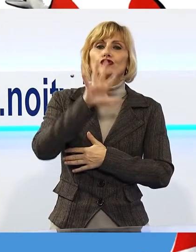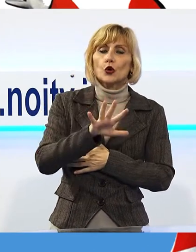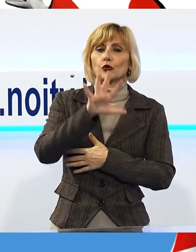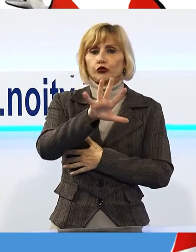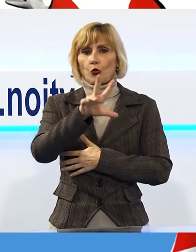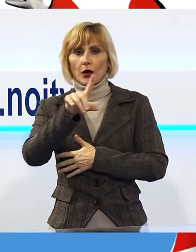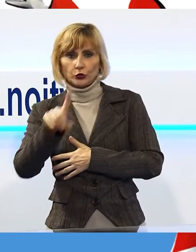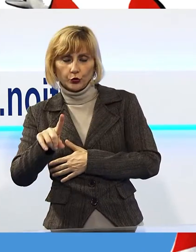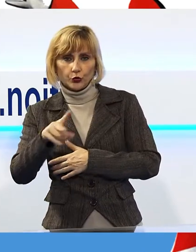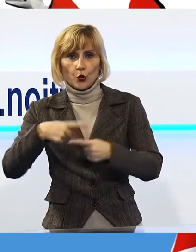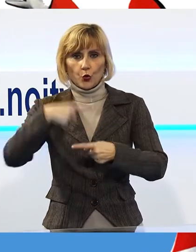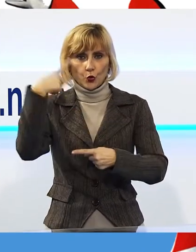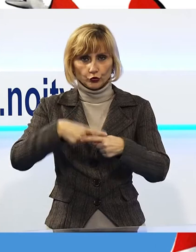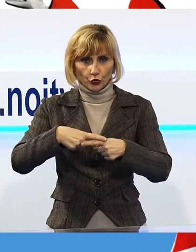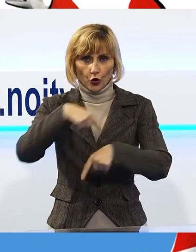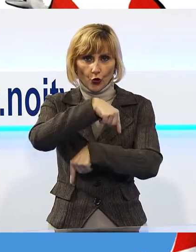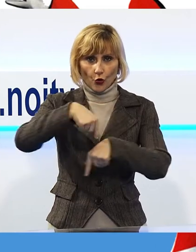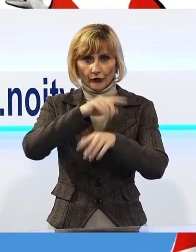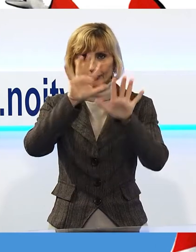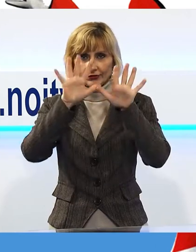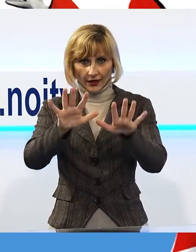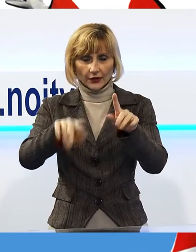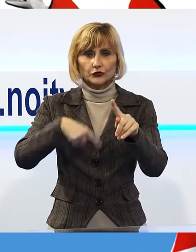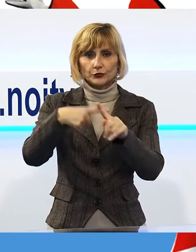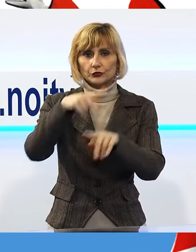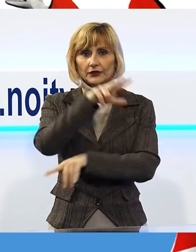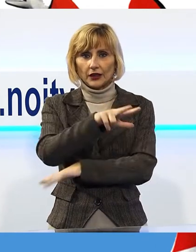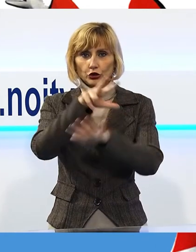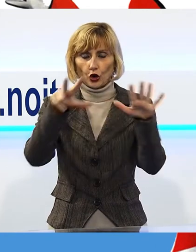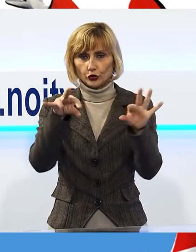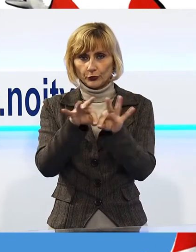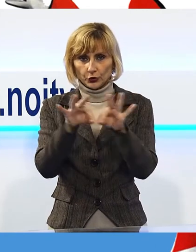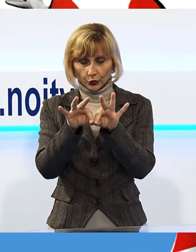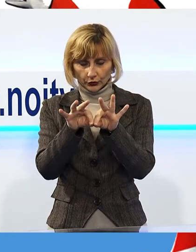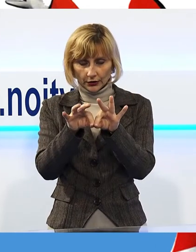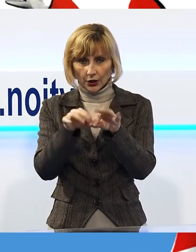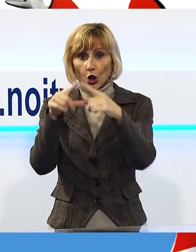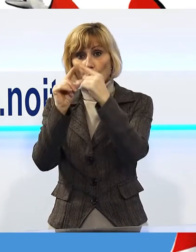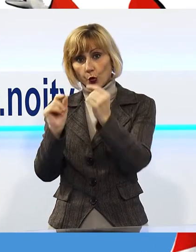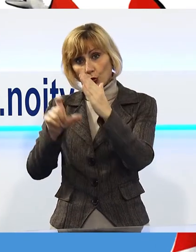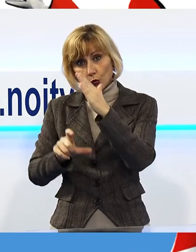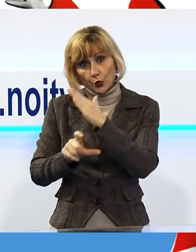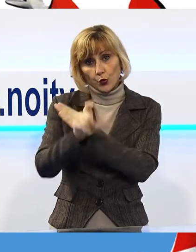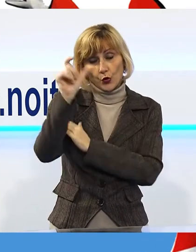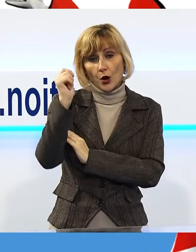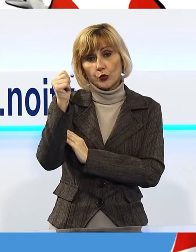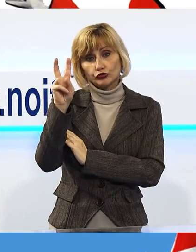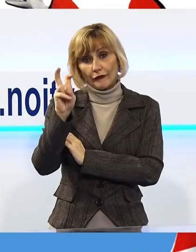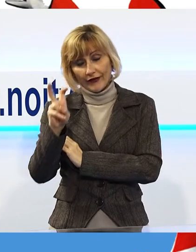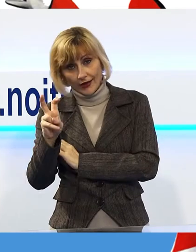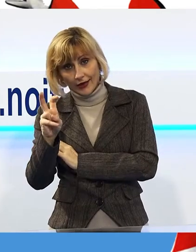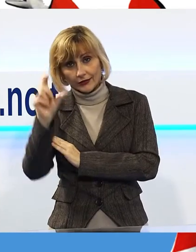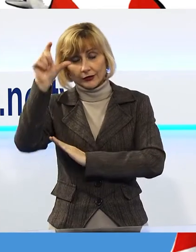durata del giorno 10 ore e 38 minuti. La luna si leva alle 11.20 e